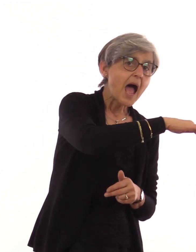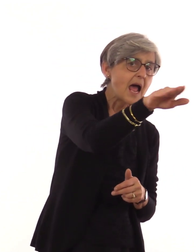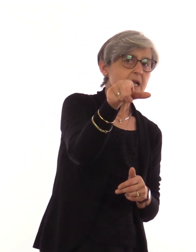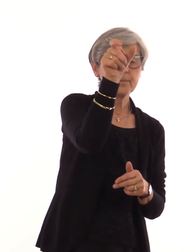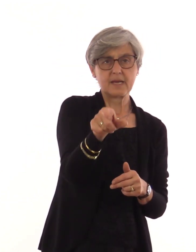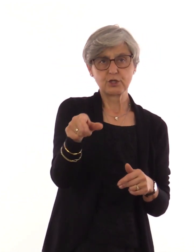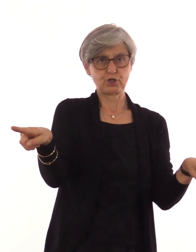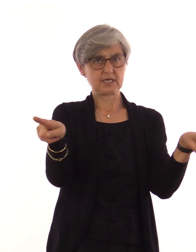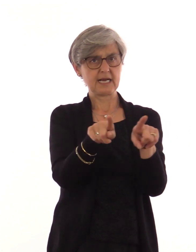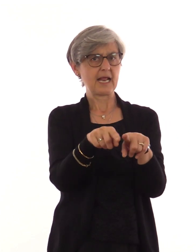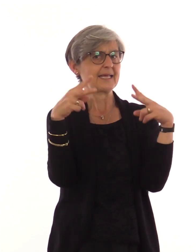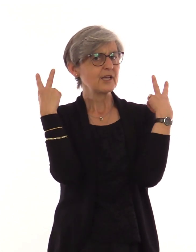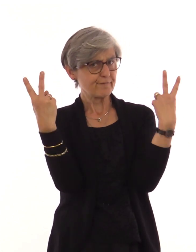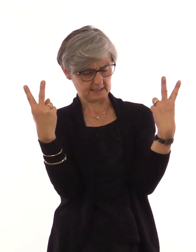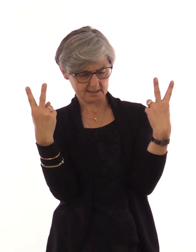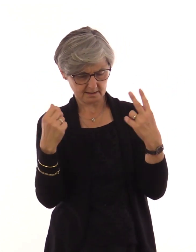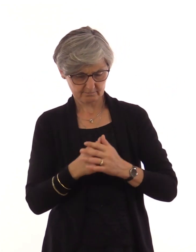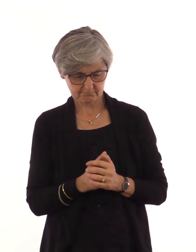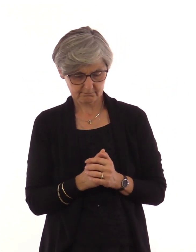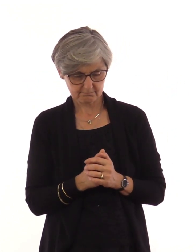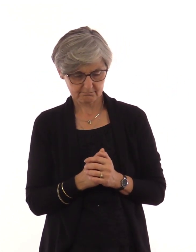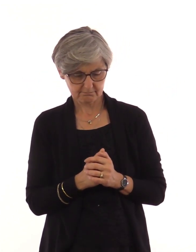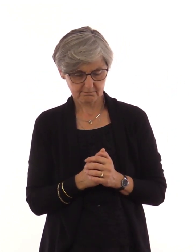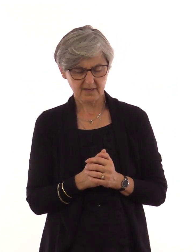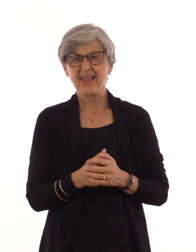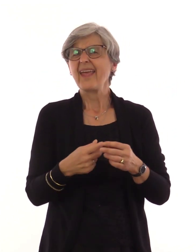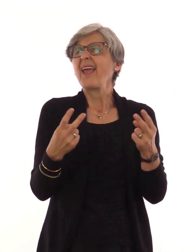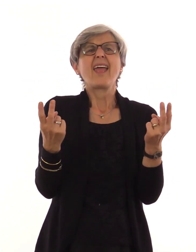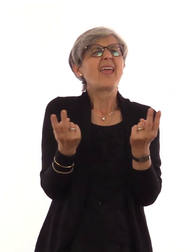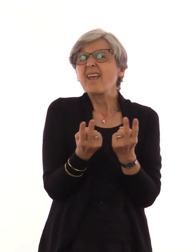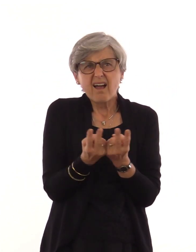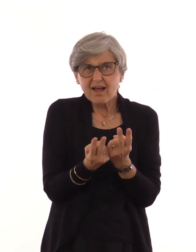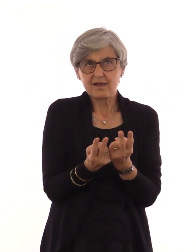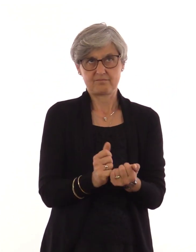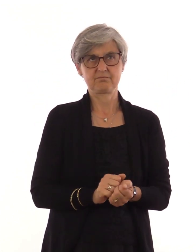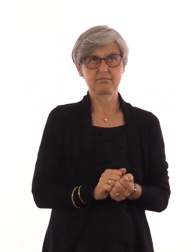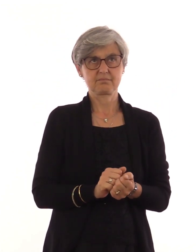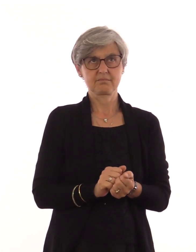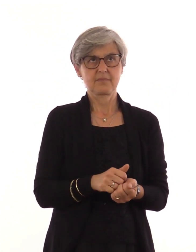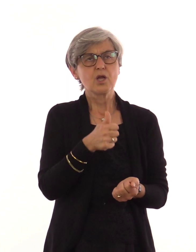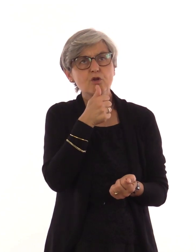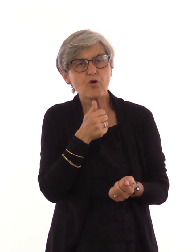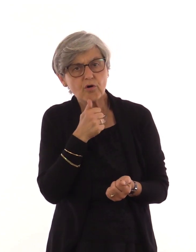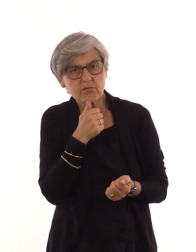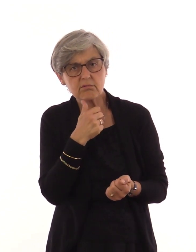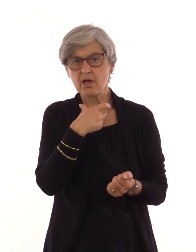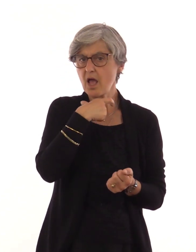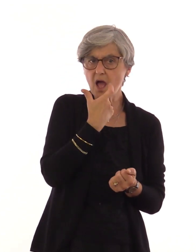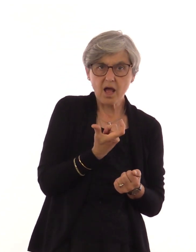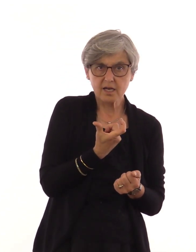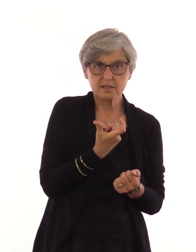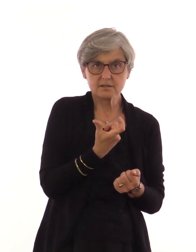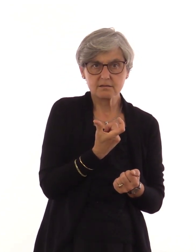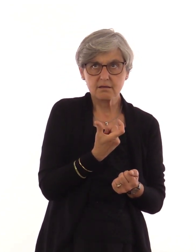Es ist egal, ob jung oder alt, ob erwachsen